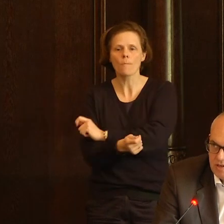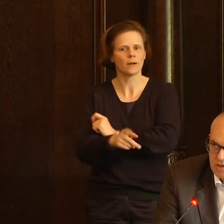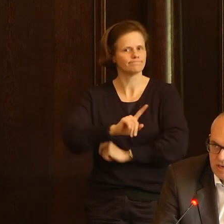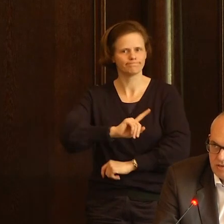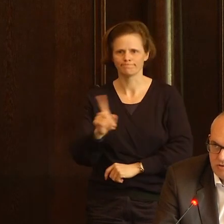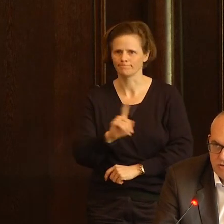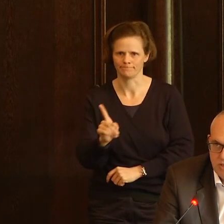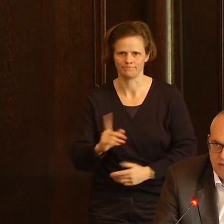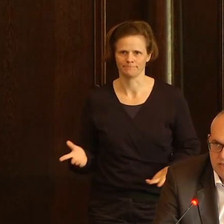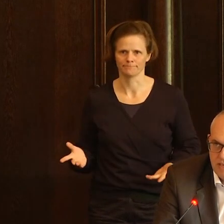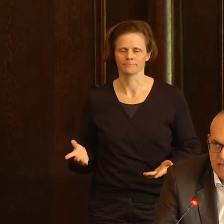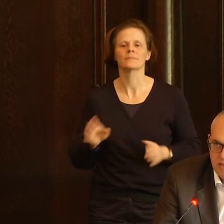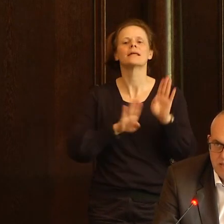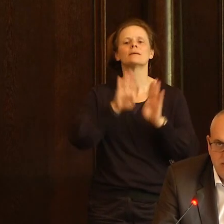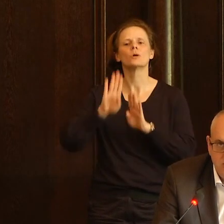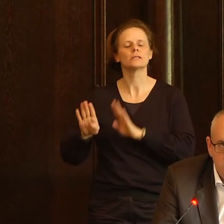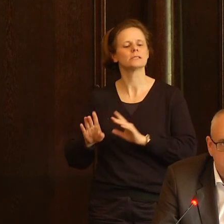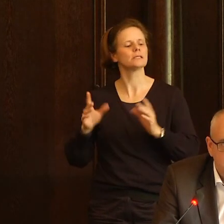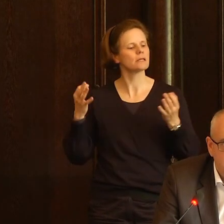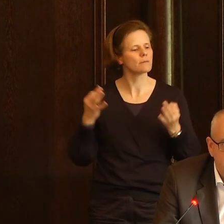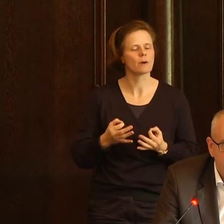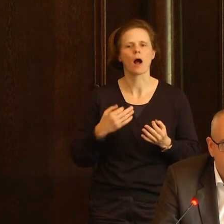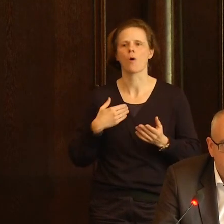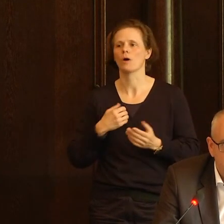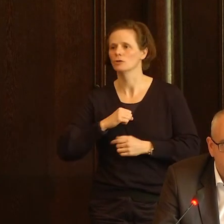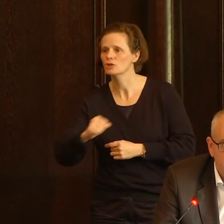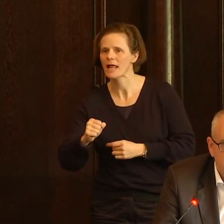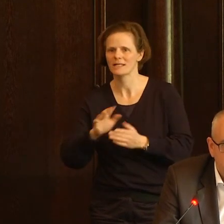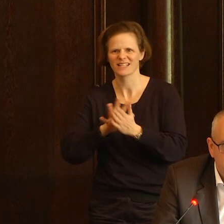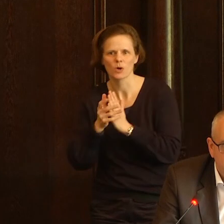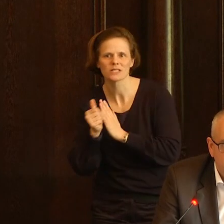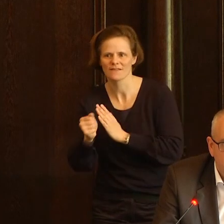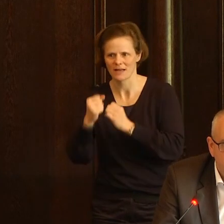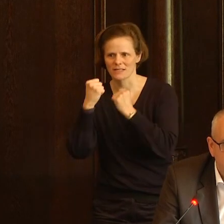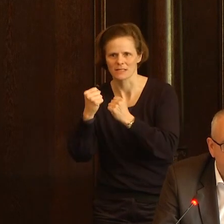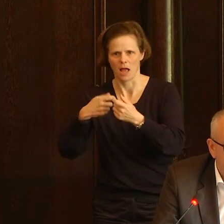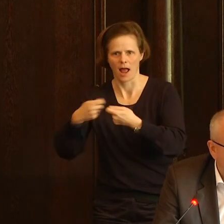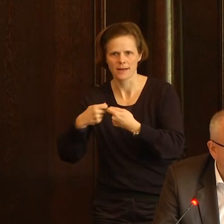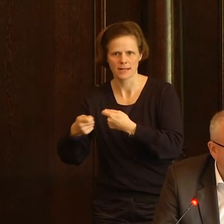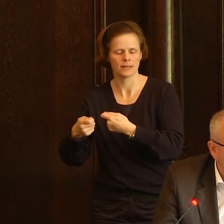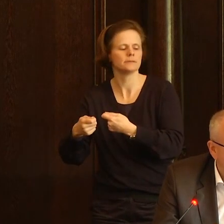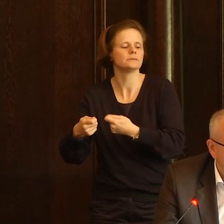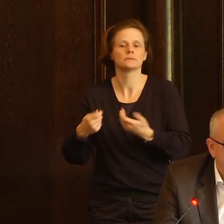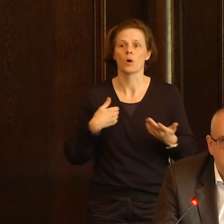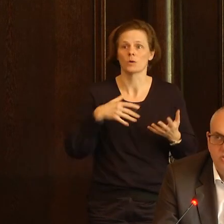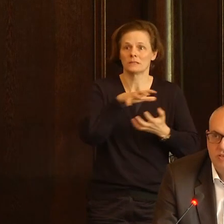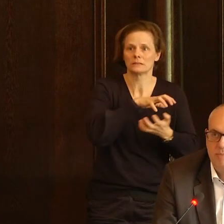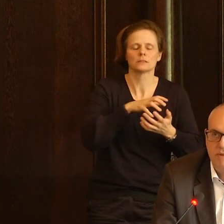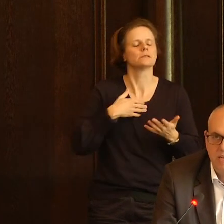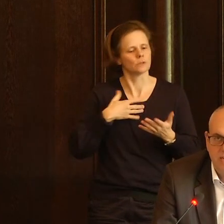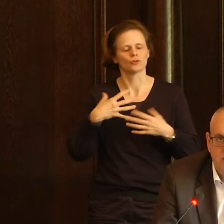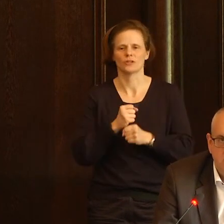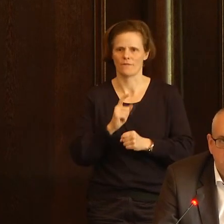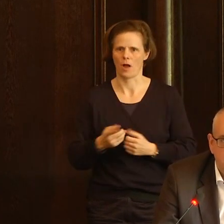und entschiedenes, schnelles und konsequentes Handeln schließen sich nicht aus, sondern sind sogar Voraussetzung dafür, dass man alles